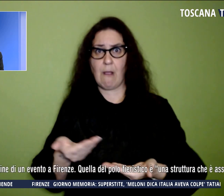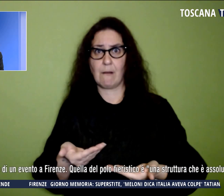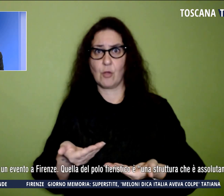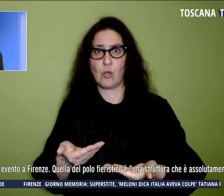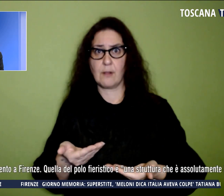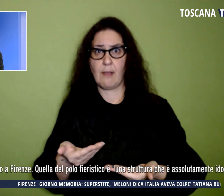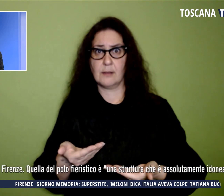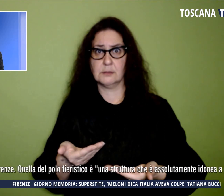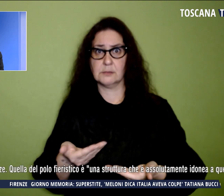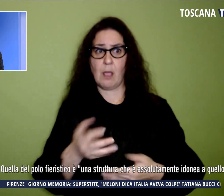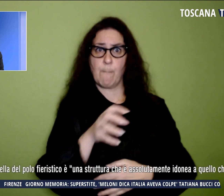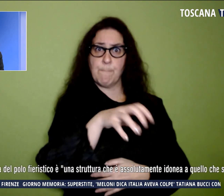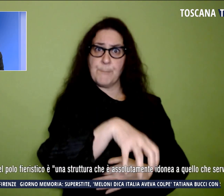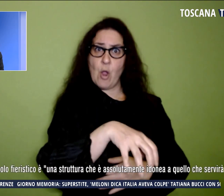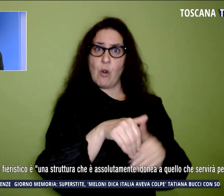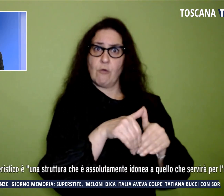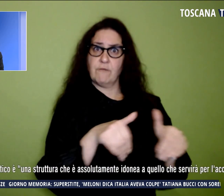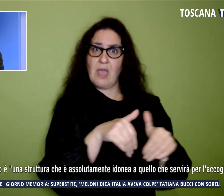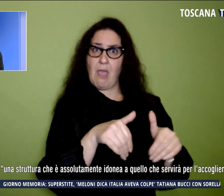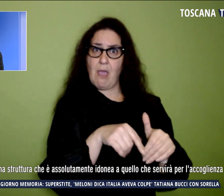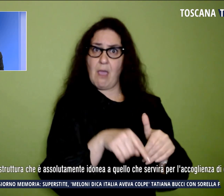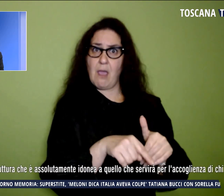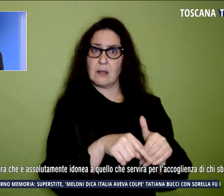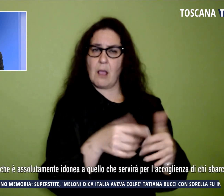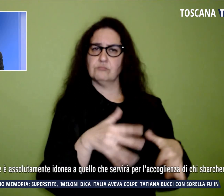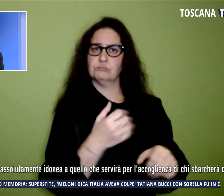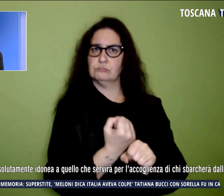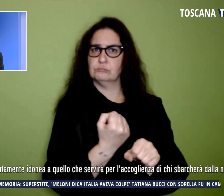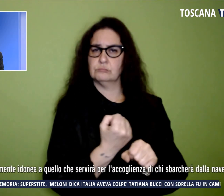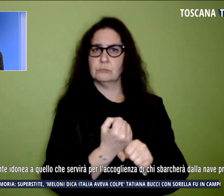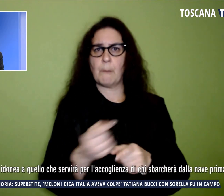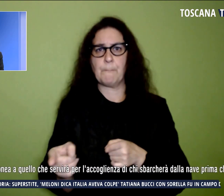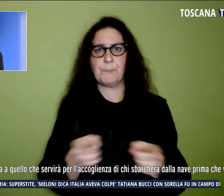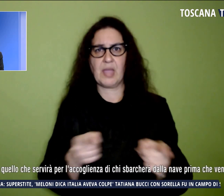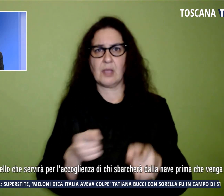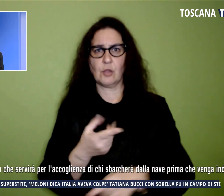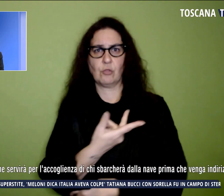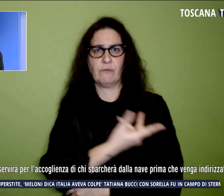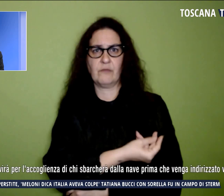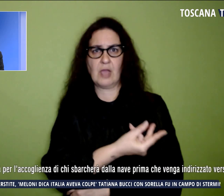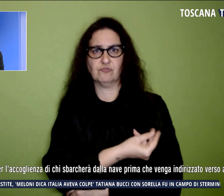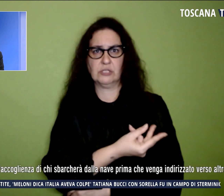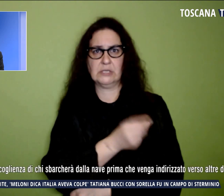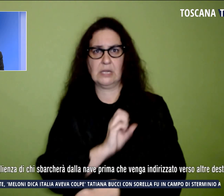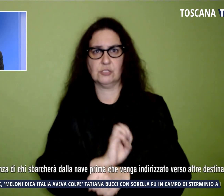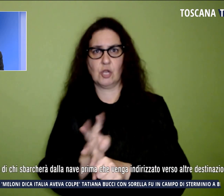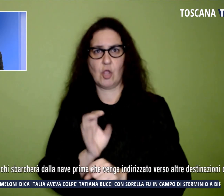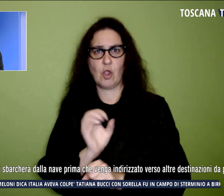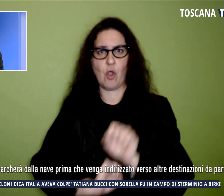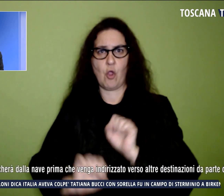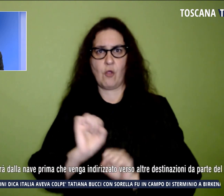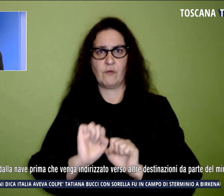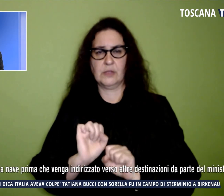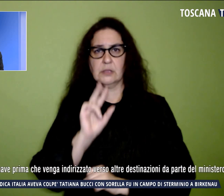polo fieristico che ha già operato durante il periodo delle vaccinazioni anti-covid. Lo ha detto il